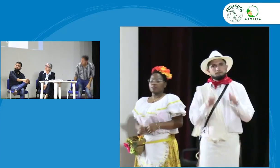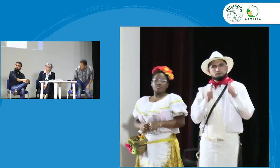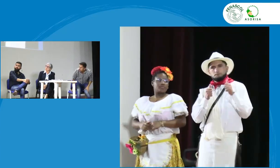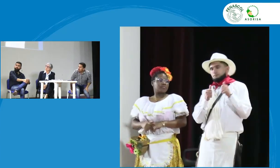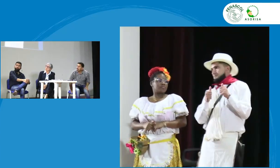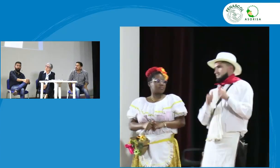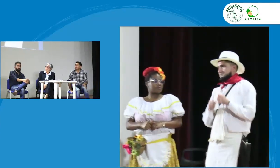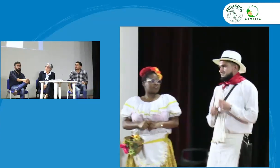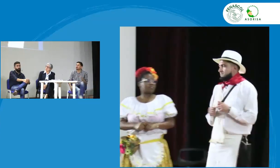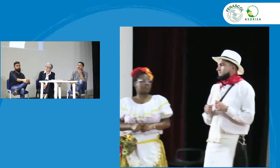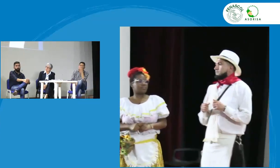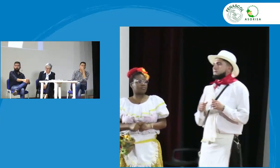muy bien